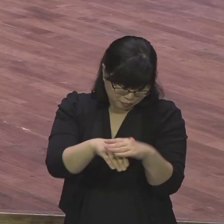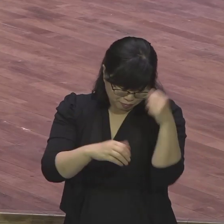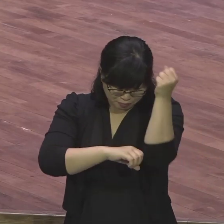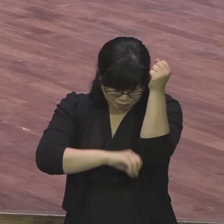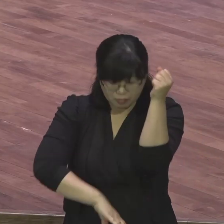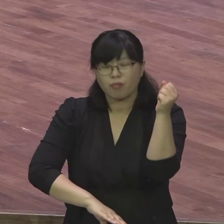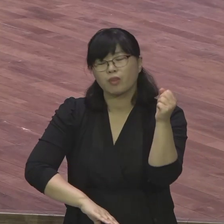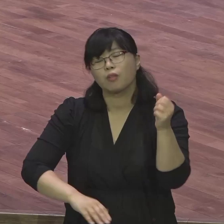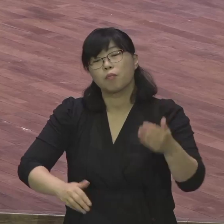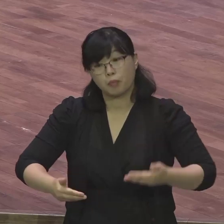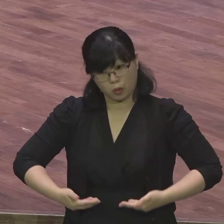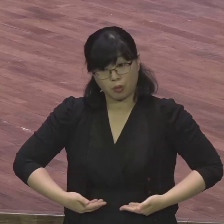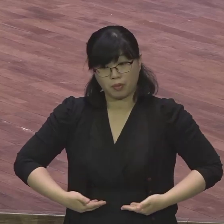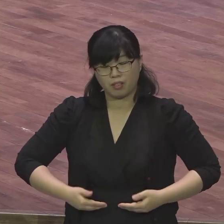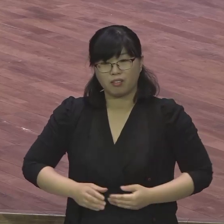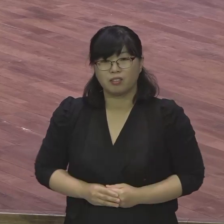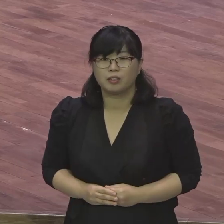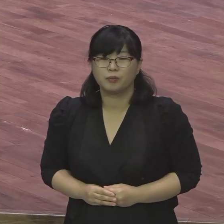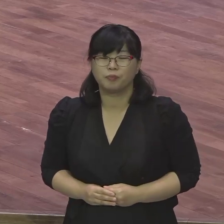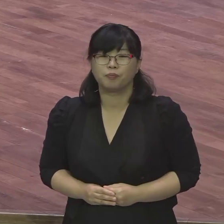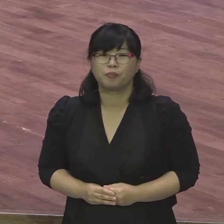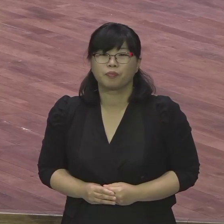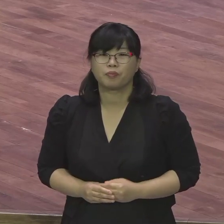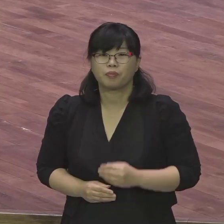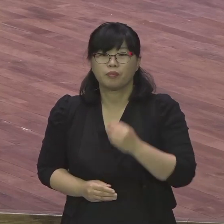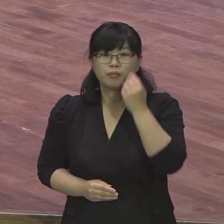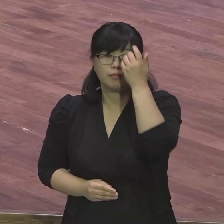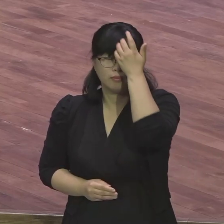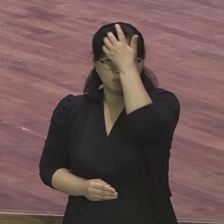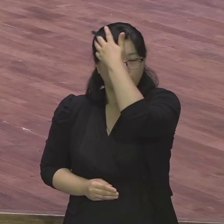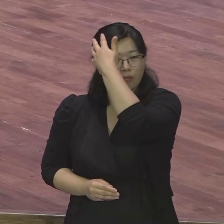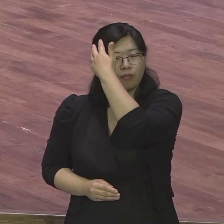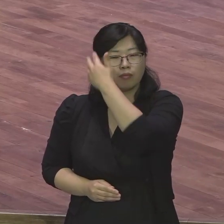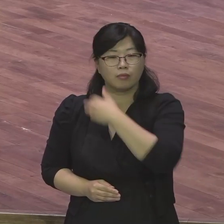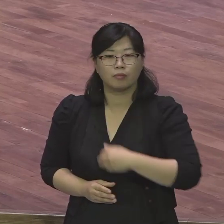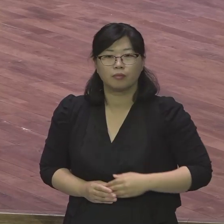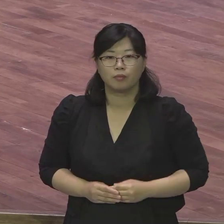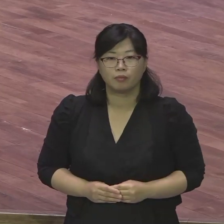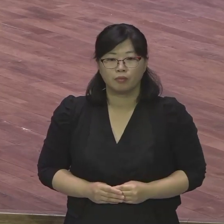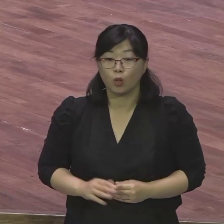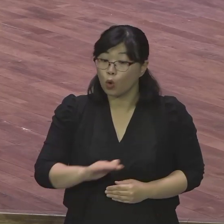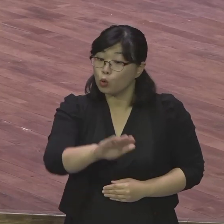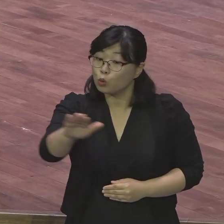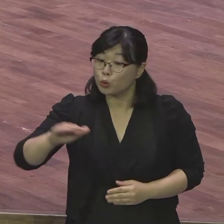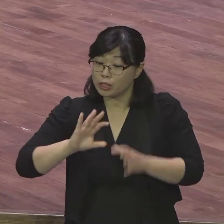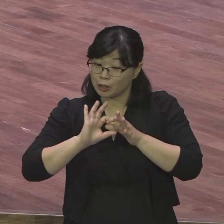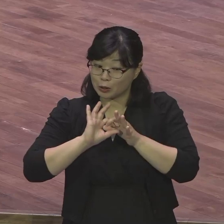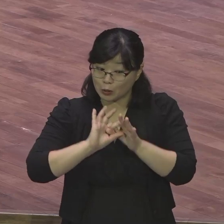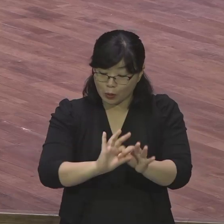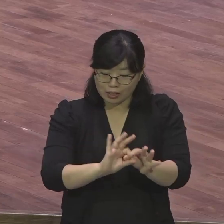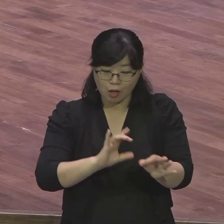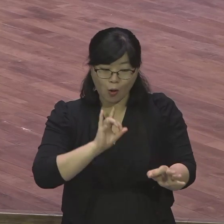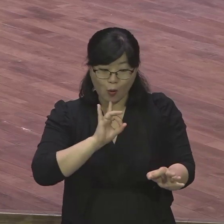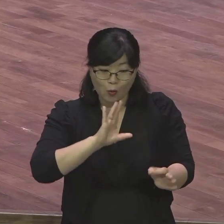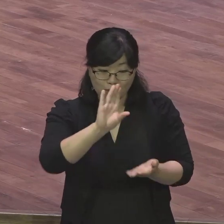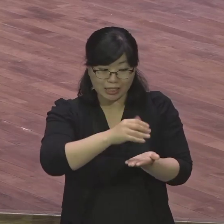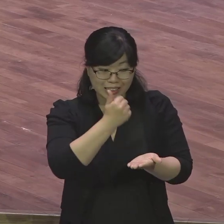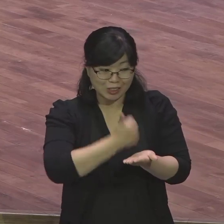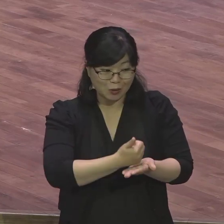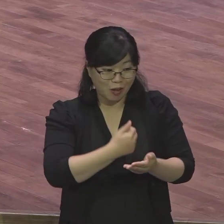교역을 이루는 것입니다 자 우리를 통해서 오직 예수 그리스도가 증거될 때 하나님 나라가